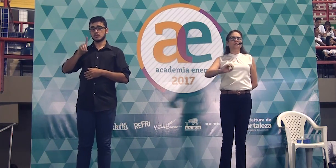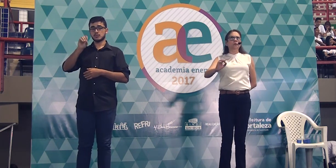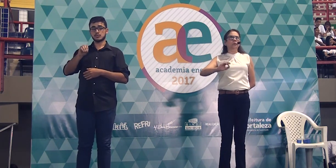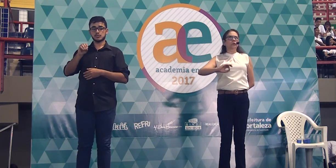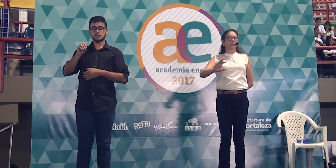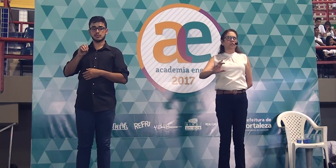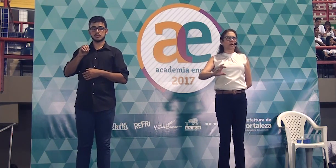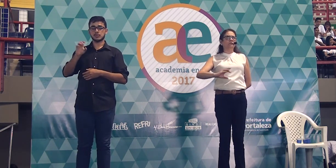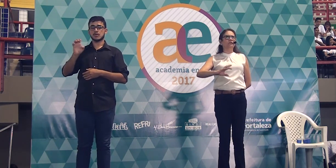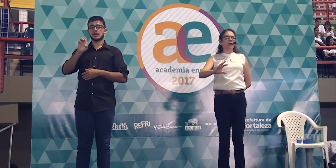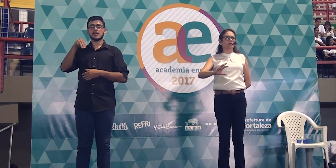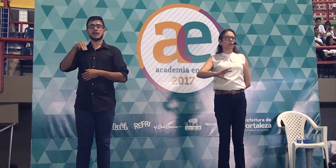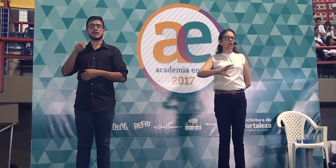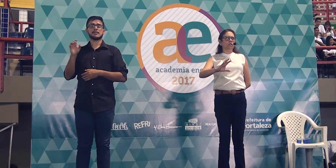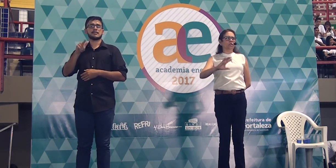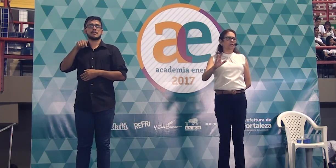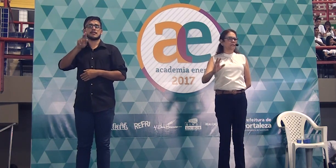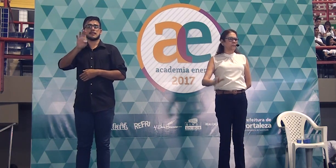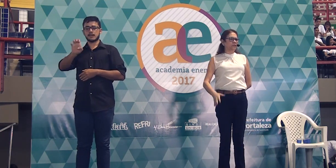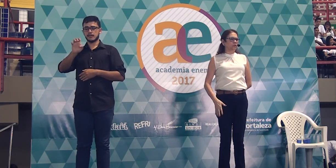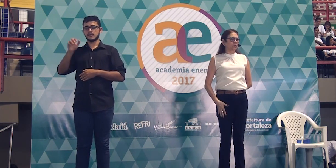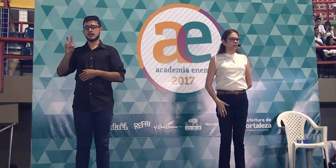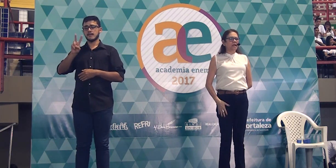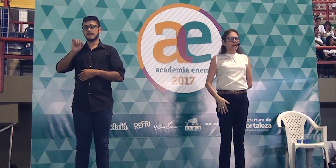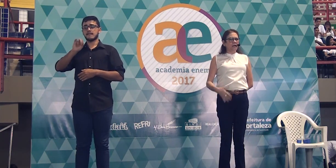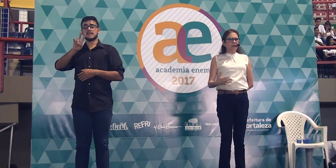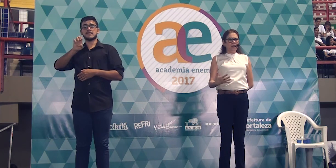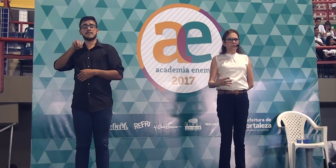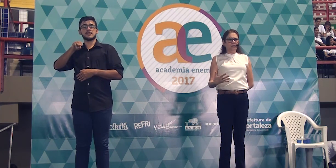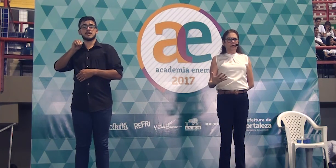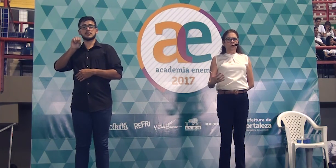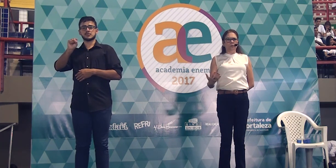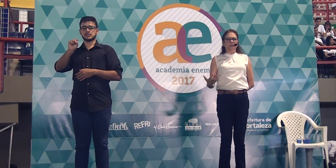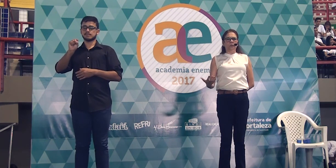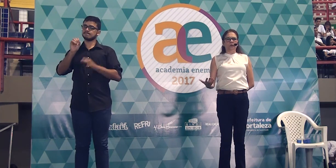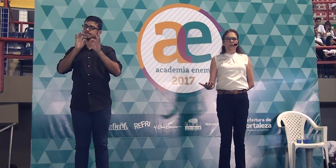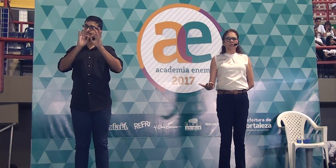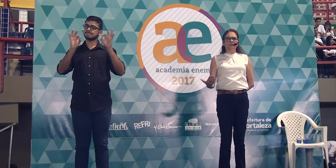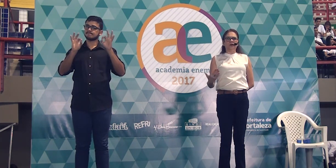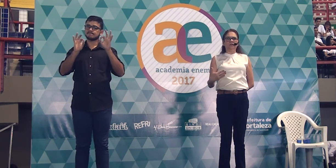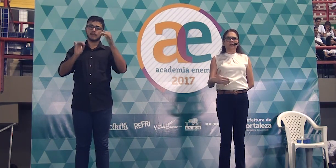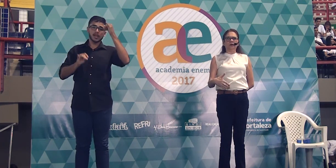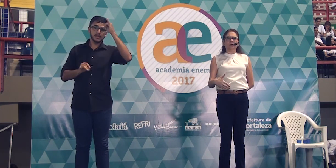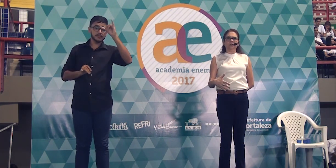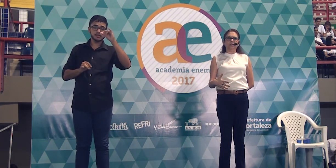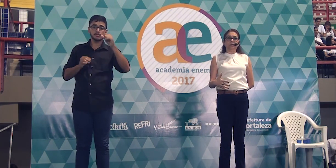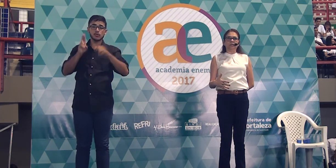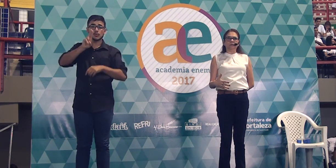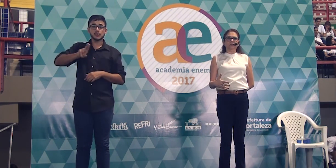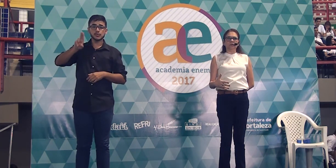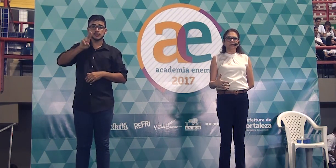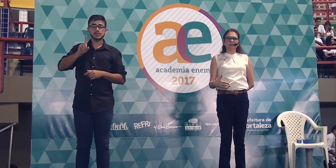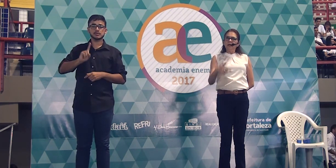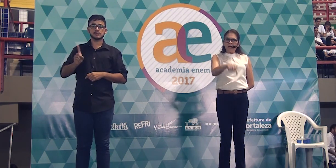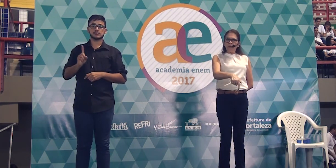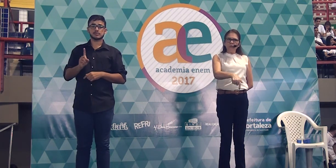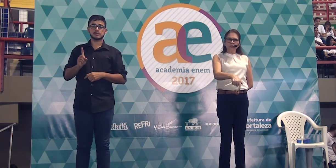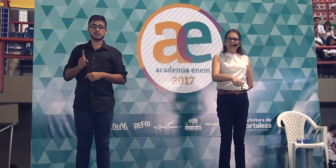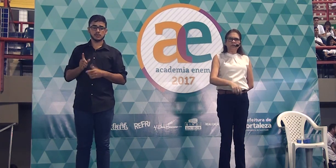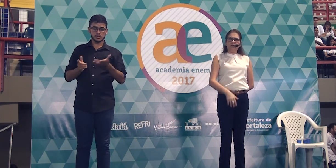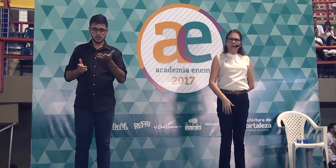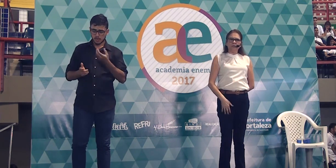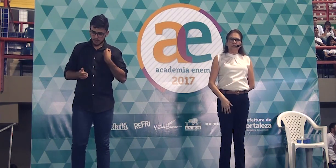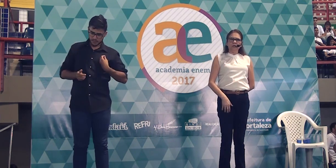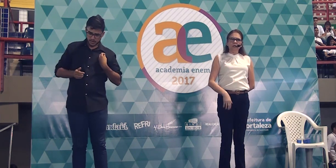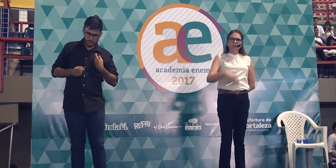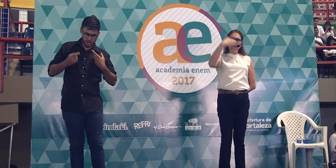A corrupção política afeta o cotidiano das pessoas. É claro que a corrupção política vai afetar o cotidiano das pessoas. É no